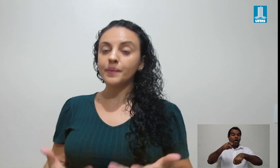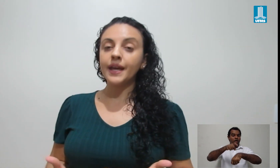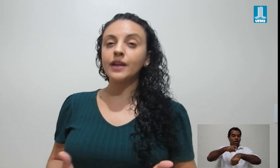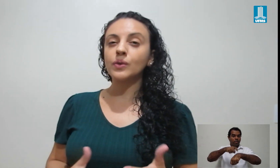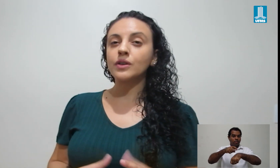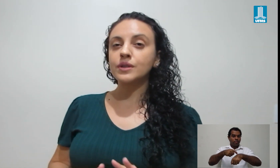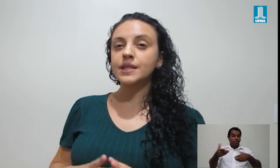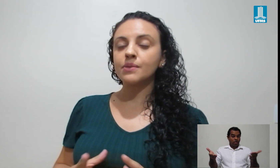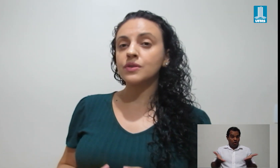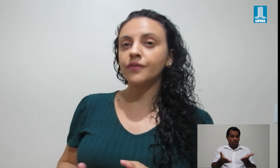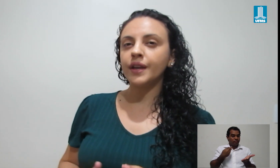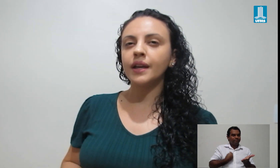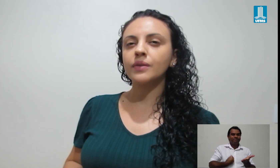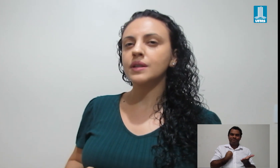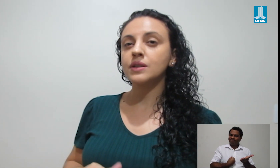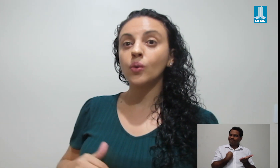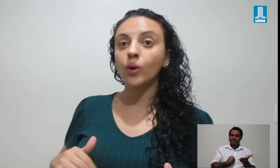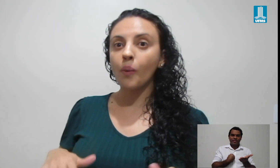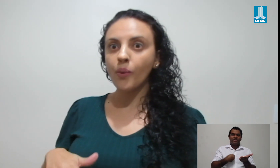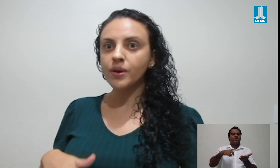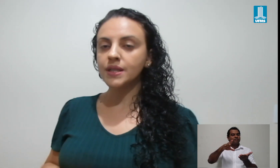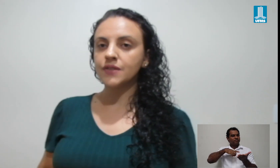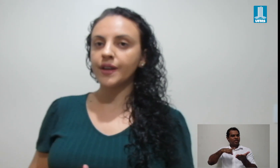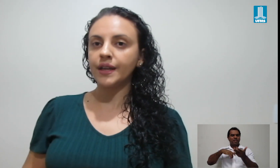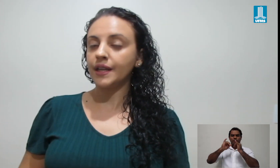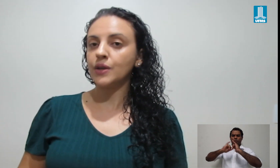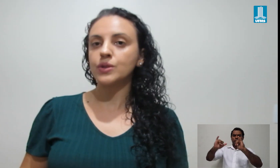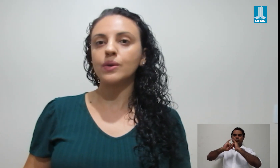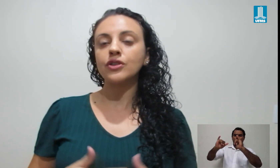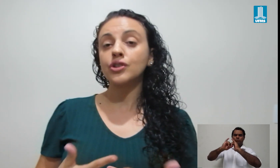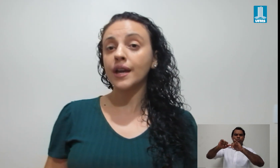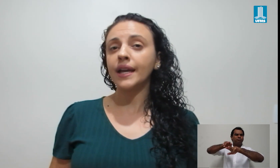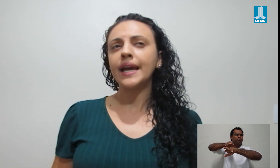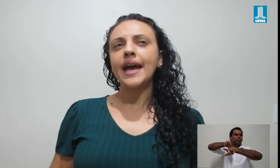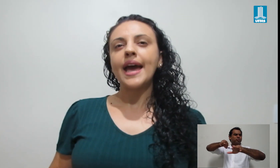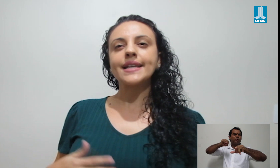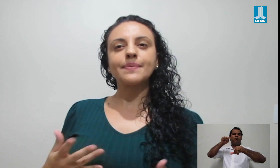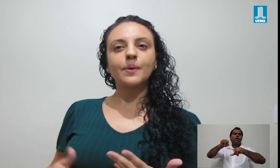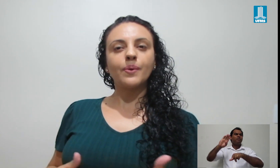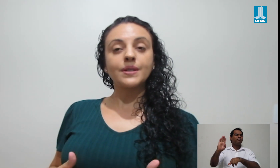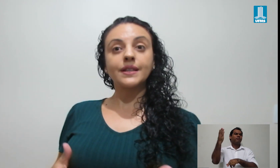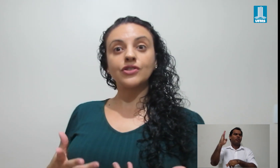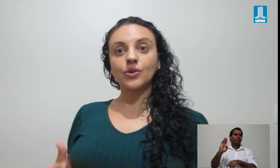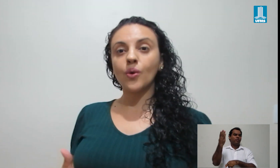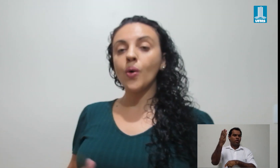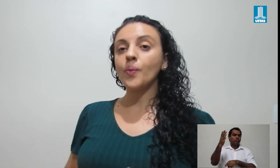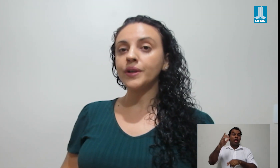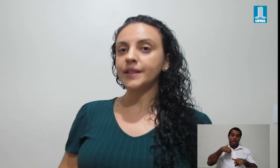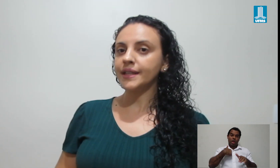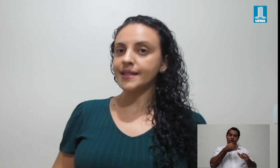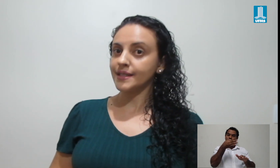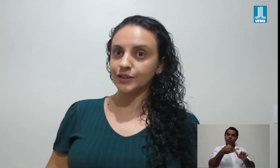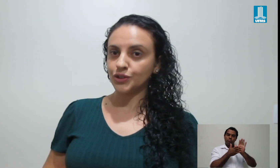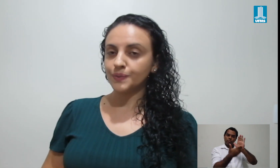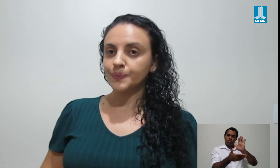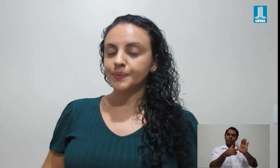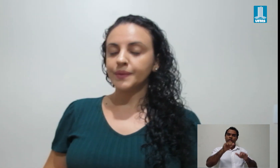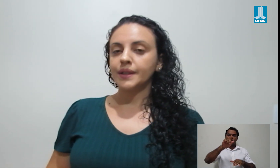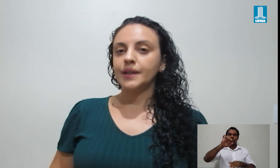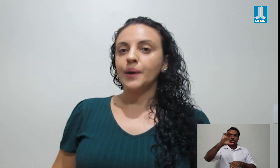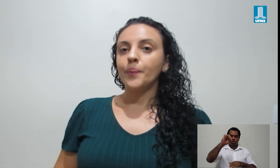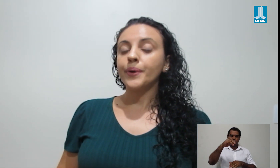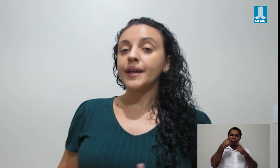Neste momento que nós estamos vivendo e que circulam muitas fake news, eu achei essa proposta da AGPOM muito interessante.